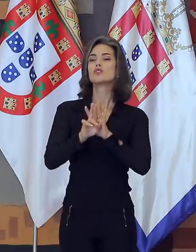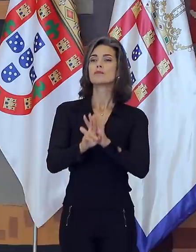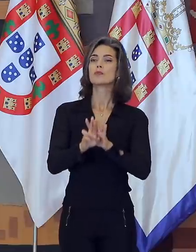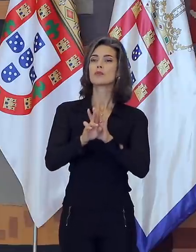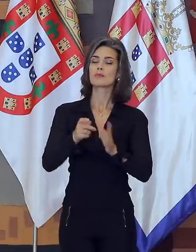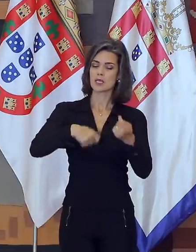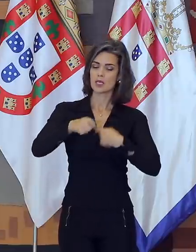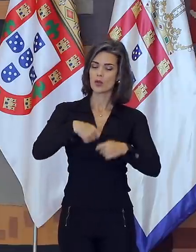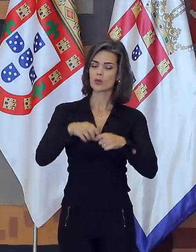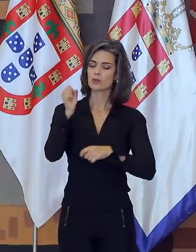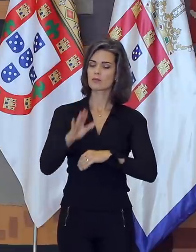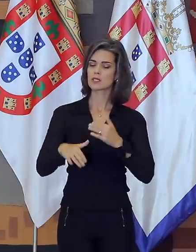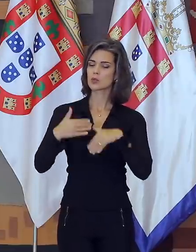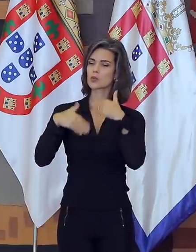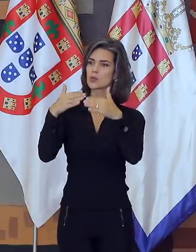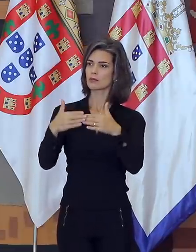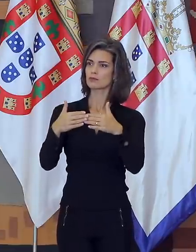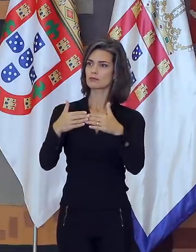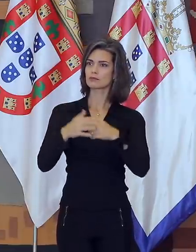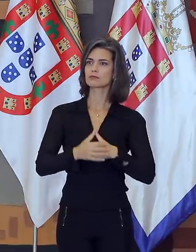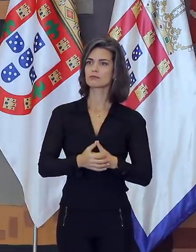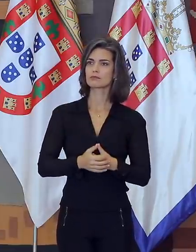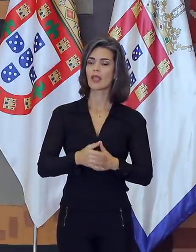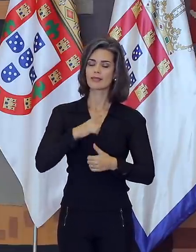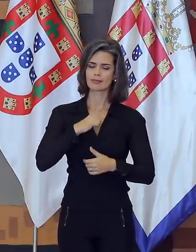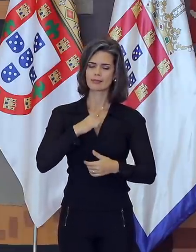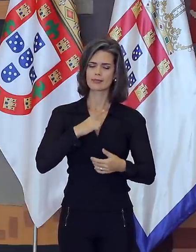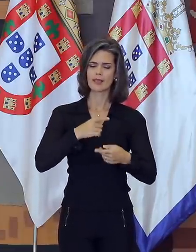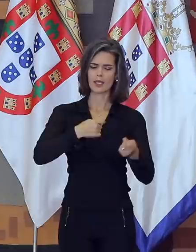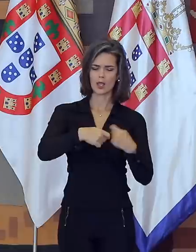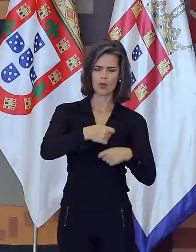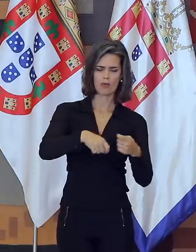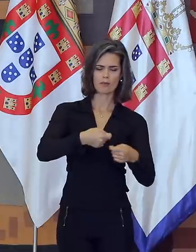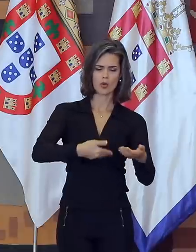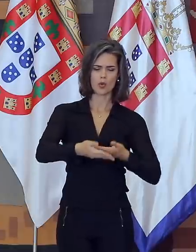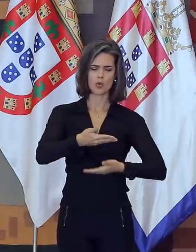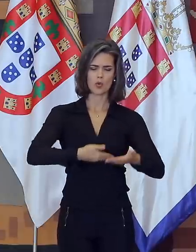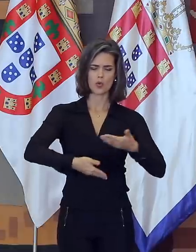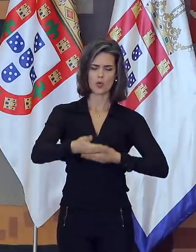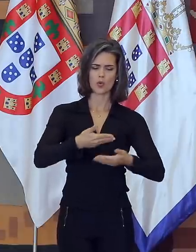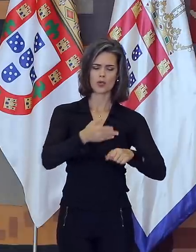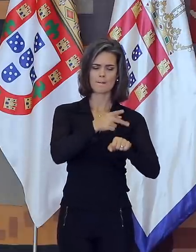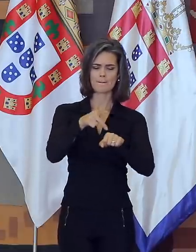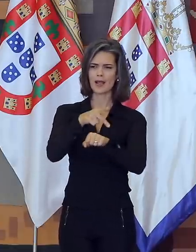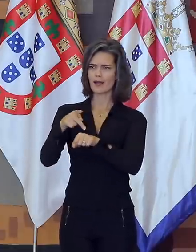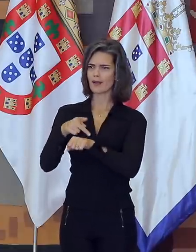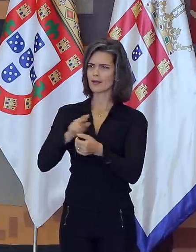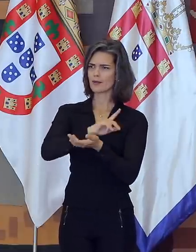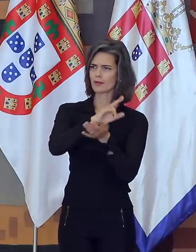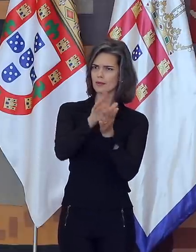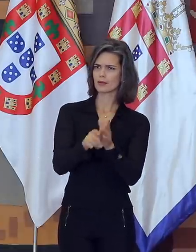desenvolvimento do país. É uma diplomacia que envolve, de negociações comerciais, multilaterais e bilaterais, a